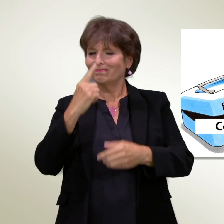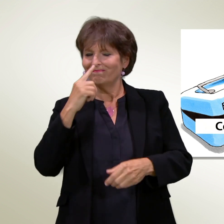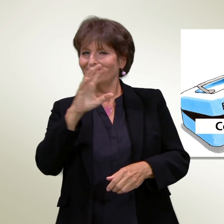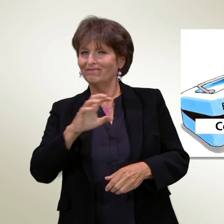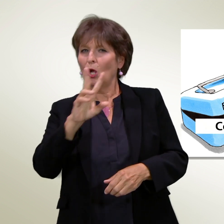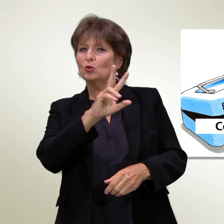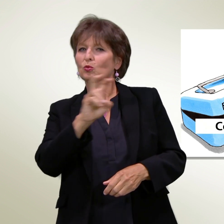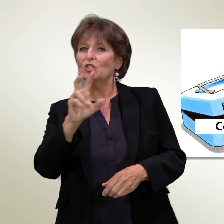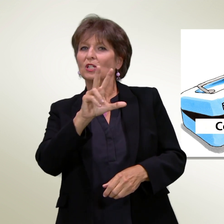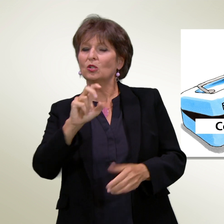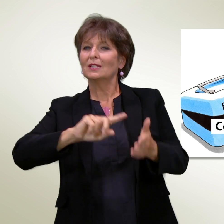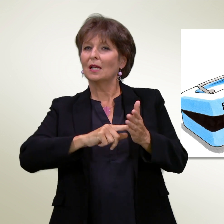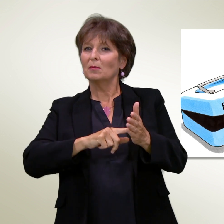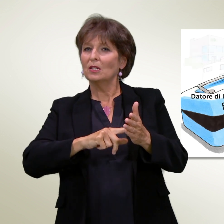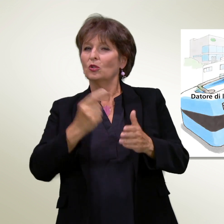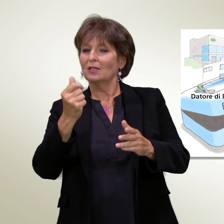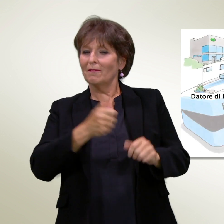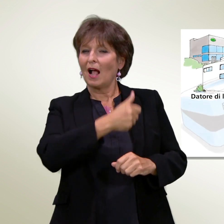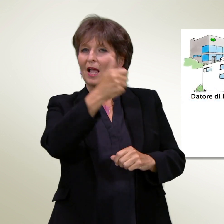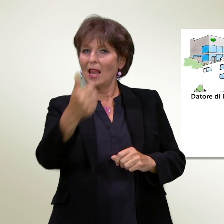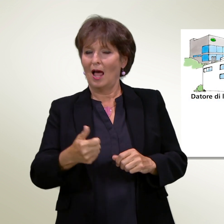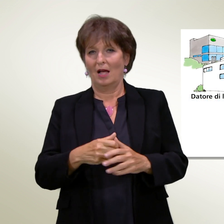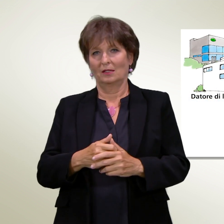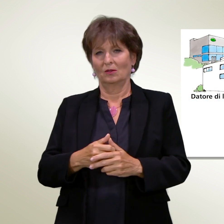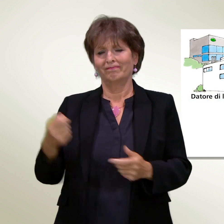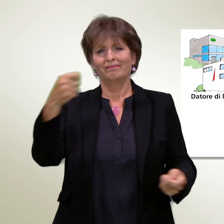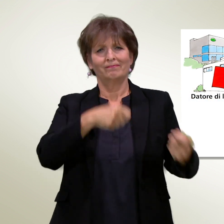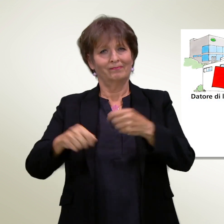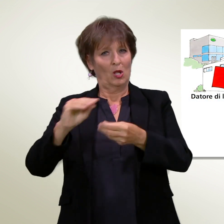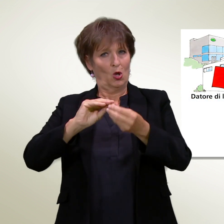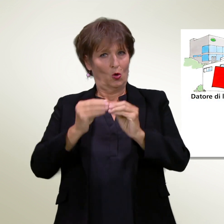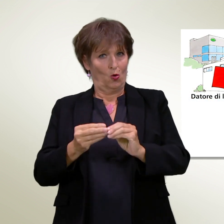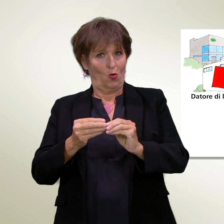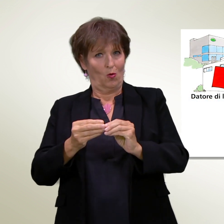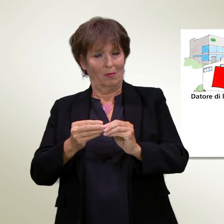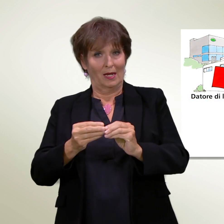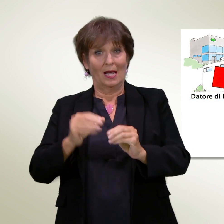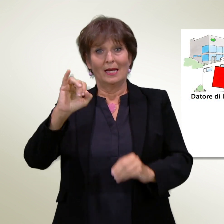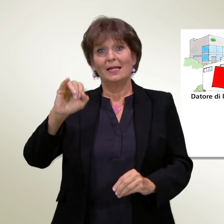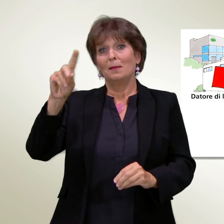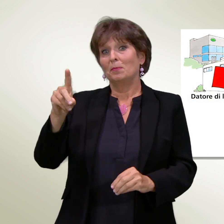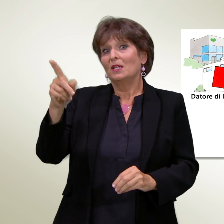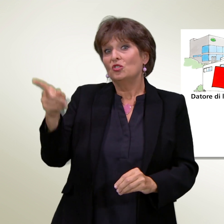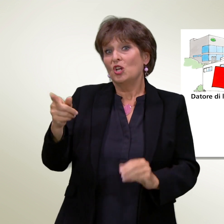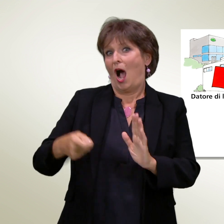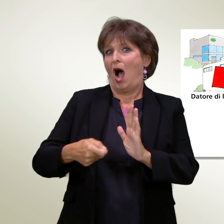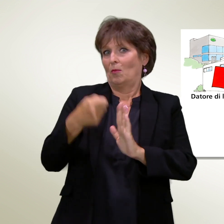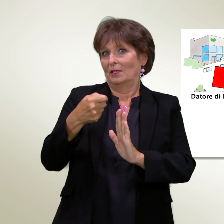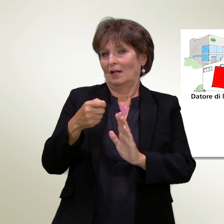franchi all'anno. Per finanziare questo congedo, i contributi IPG dovranno essere aumentati. L'aumento sarebbe di circa